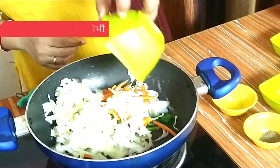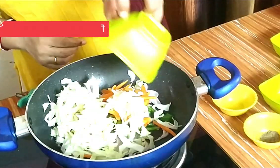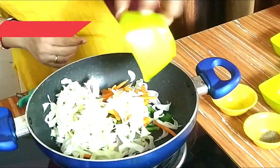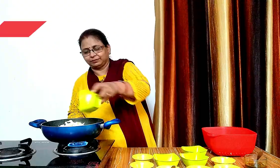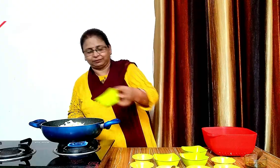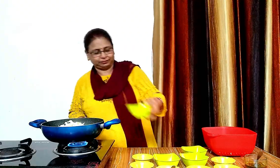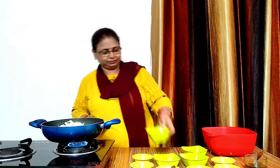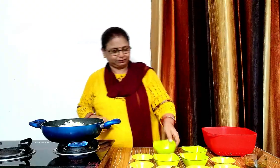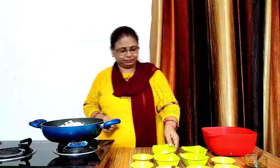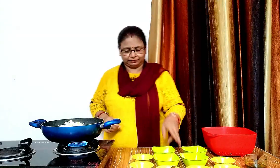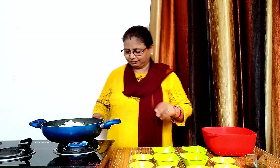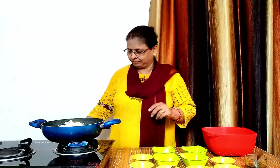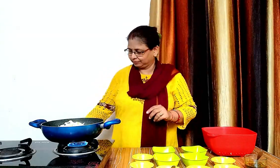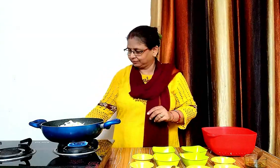और सभी गुमिला लेंगे